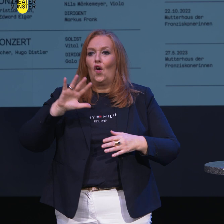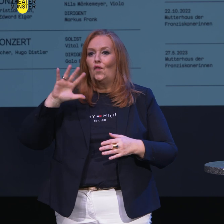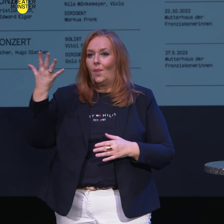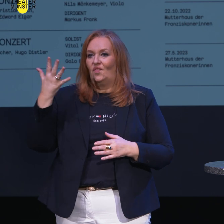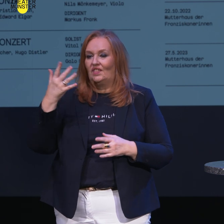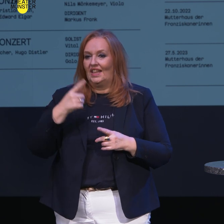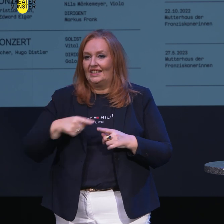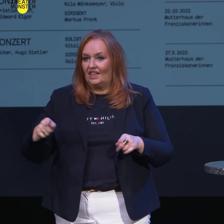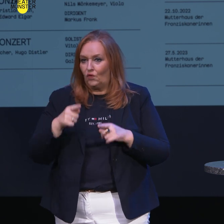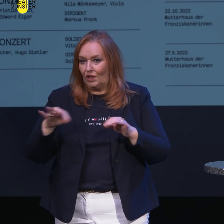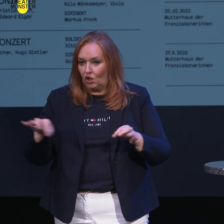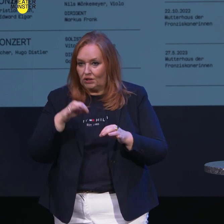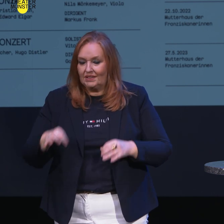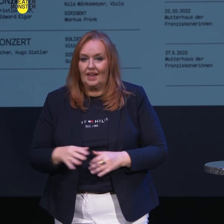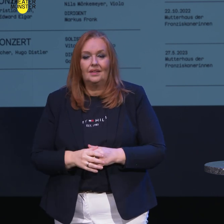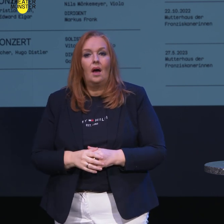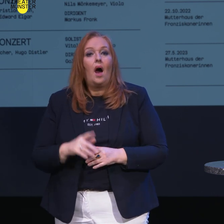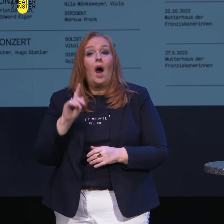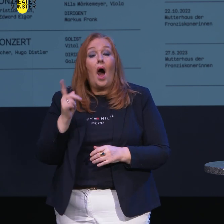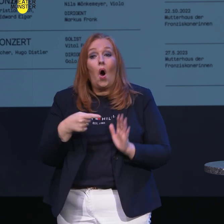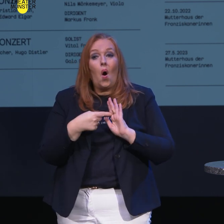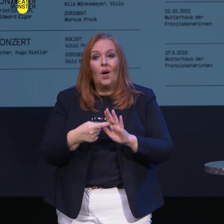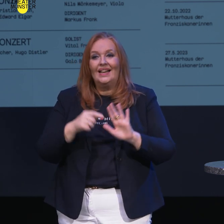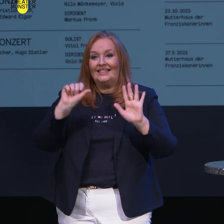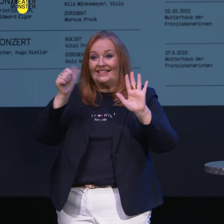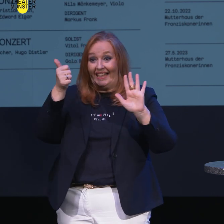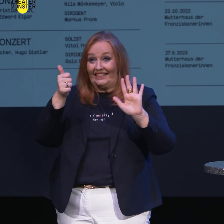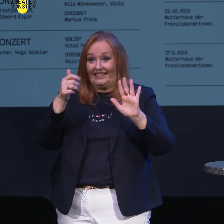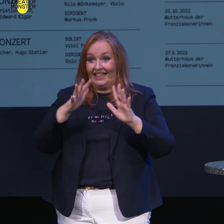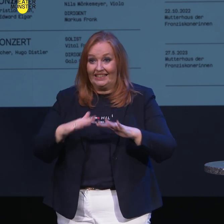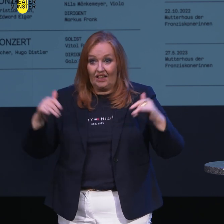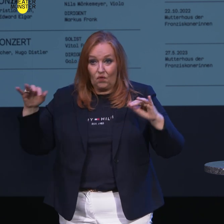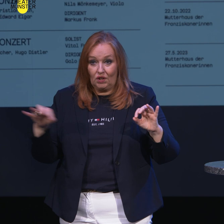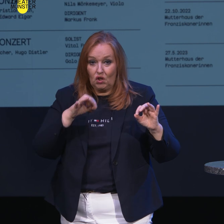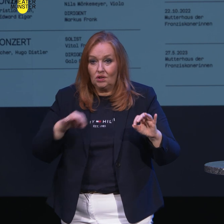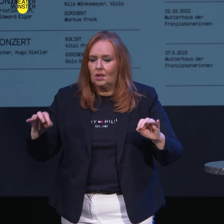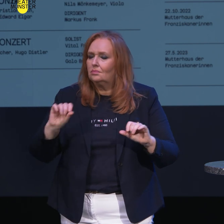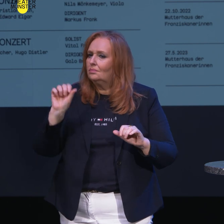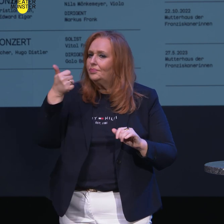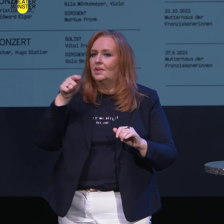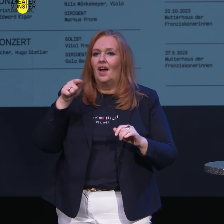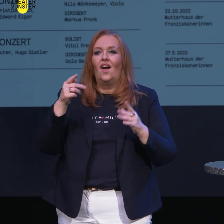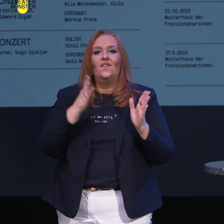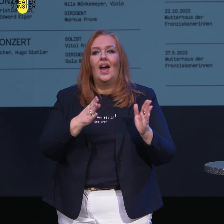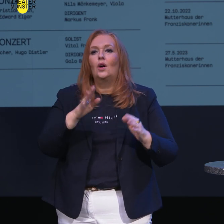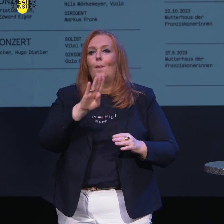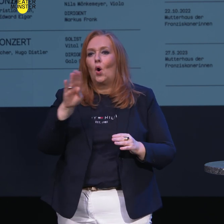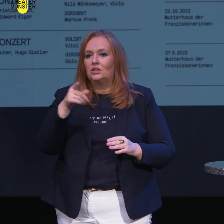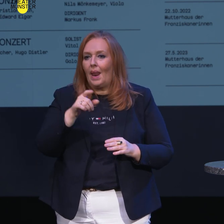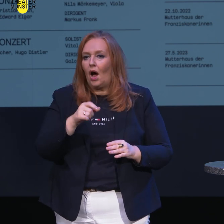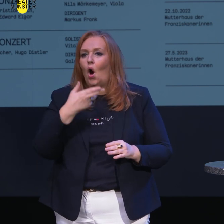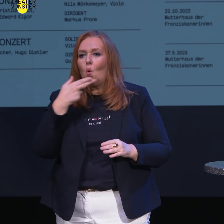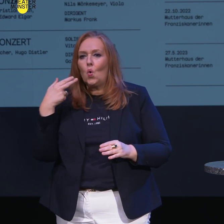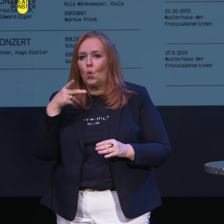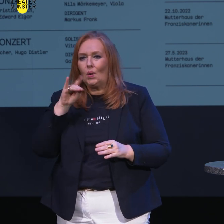Sinfoniekonzert. Dann darf ich hinweisen auf das sechste Sinfoniekonzert, insbesondere auf die Werke von Boris Blacher und Hugo